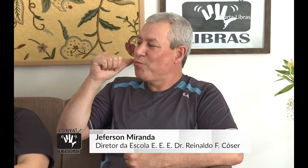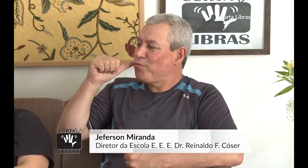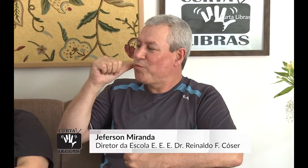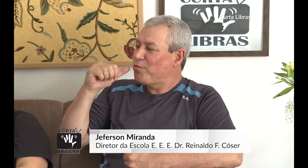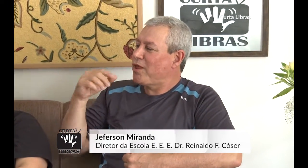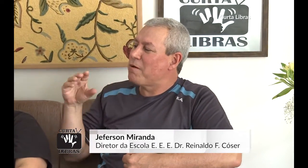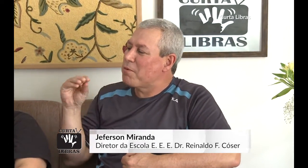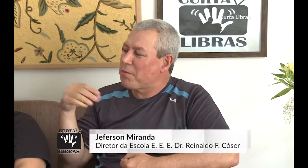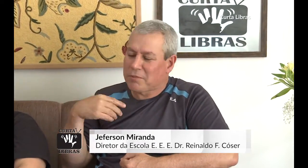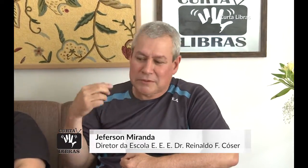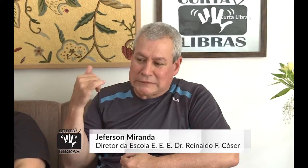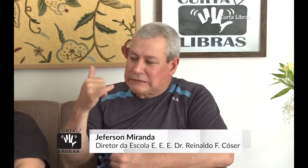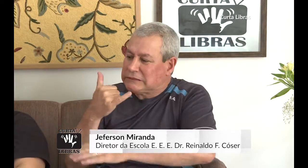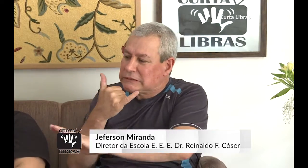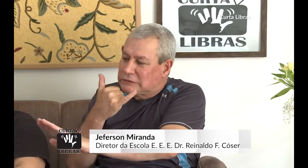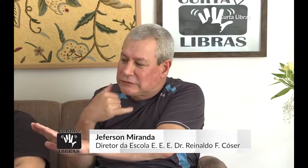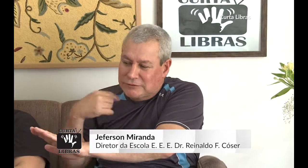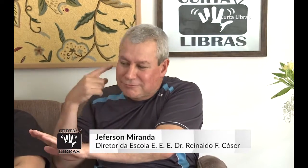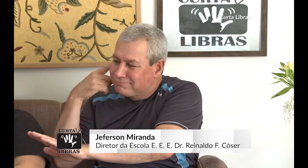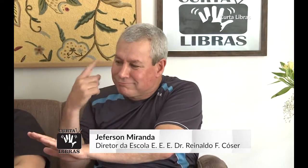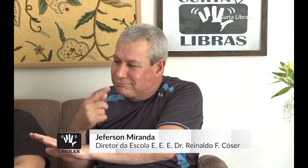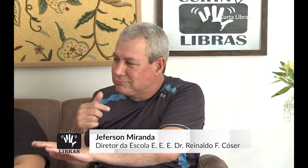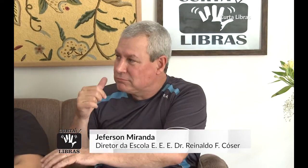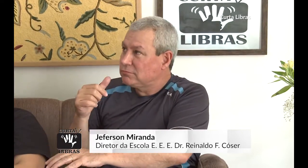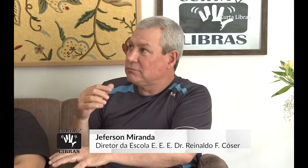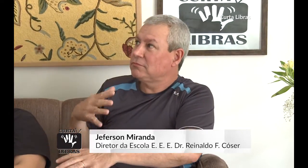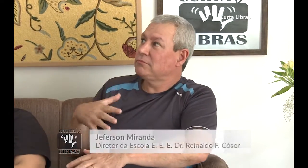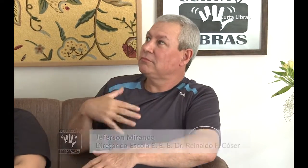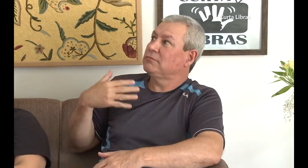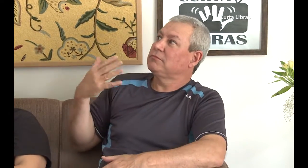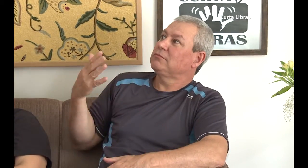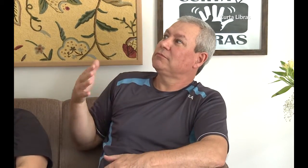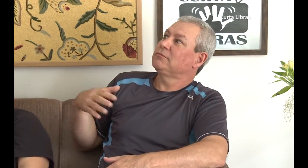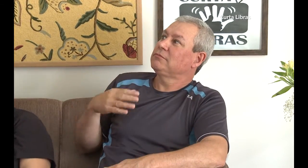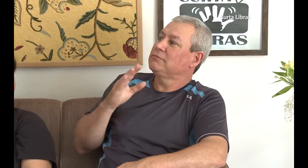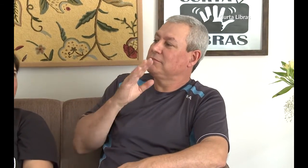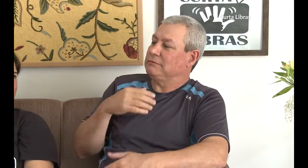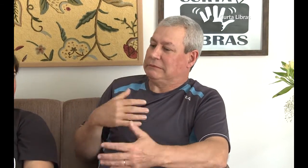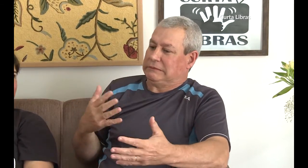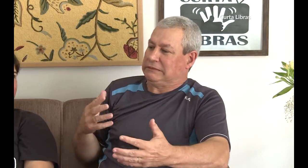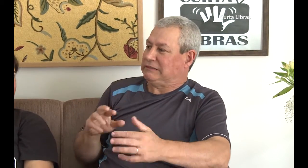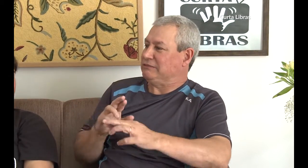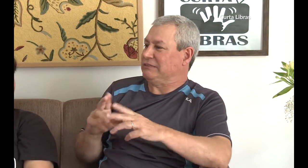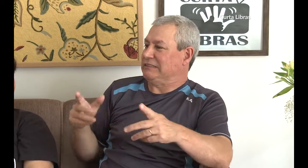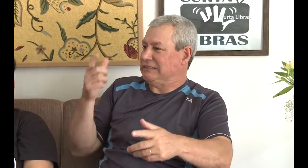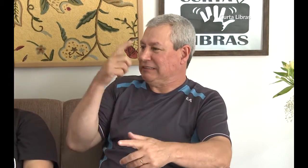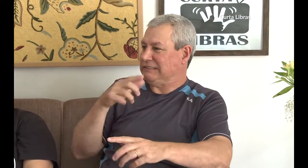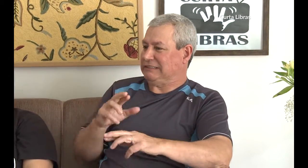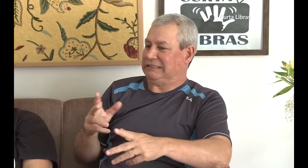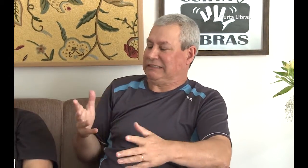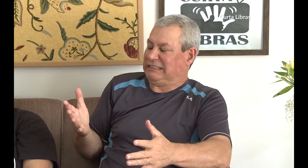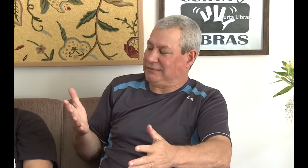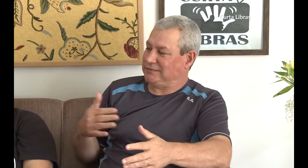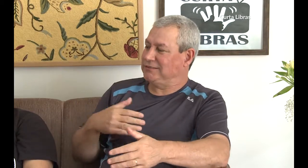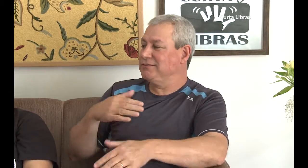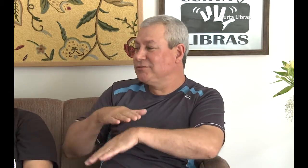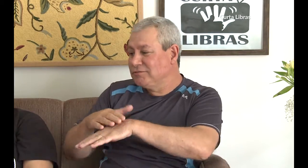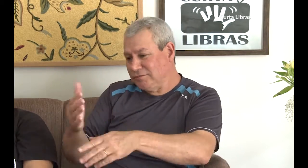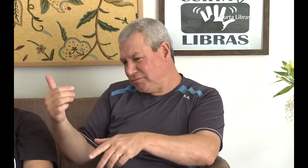Que era surdo e não estava ouvindo. Ela se assustou, não conhecia pessoas como eu assim, diferente. Então sentamos para conversar, mas